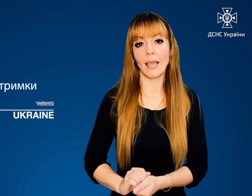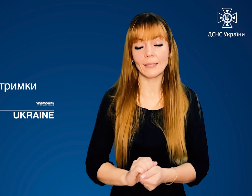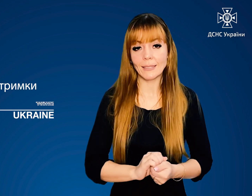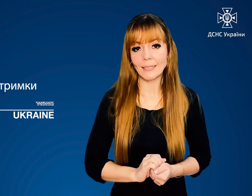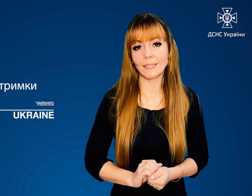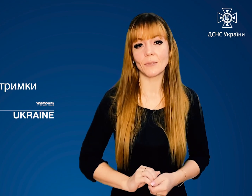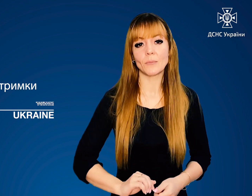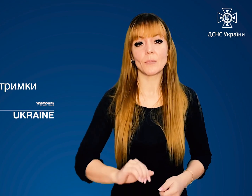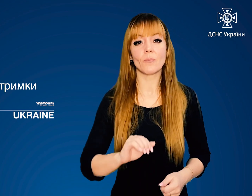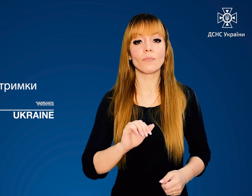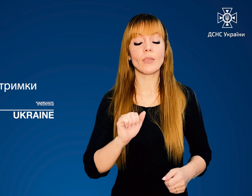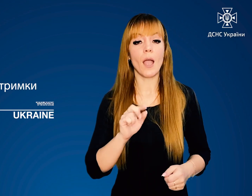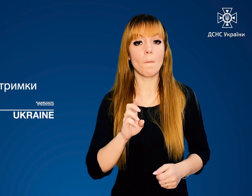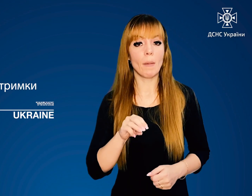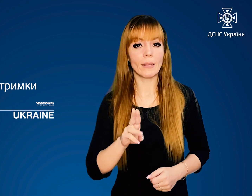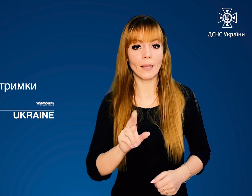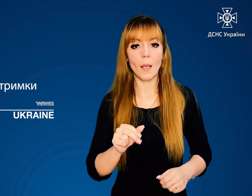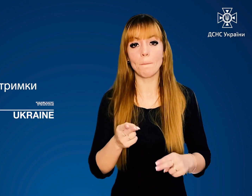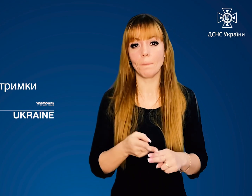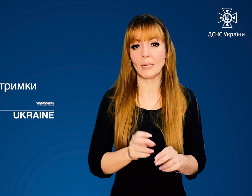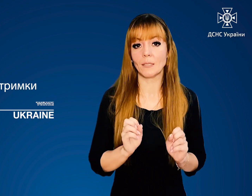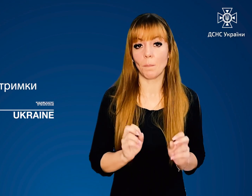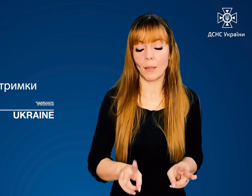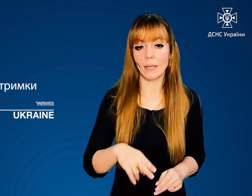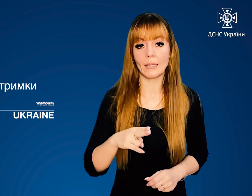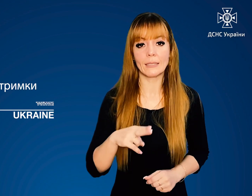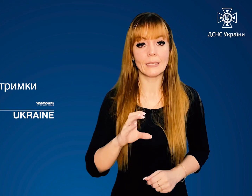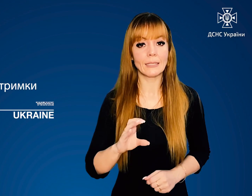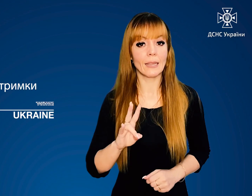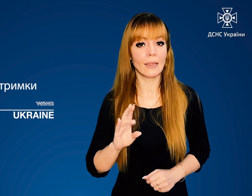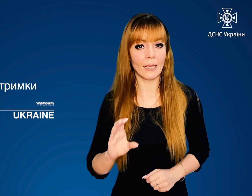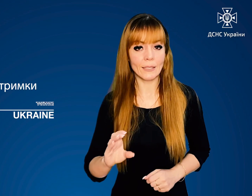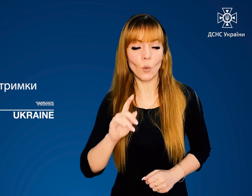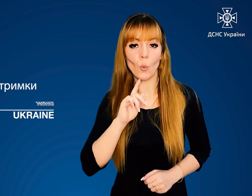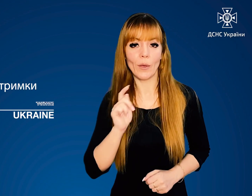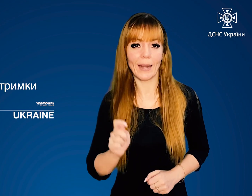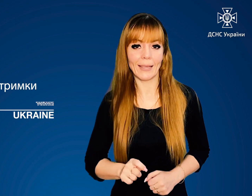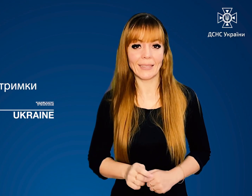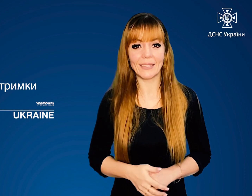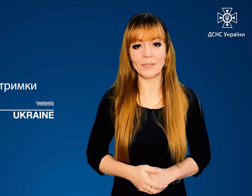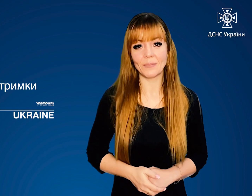рух соціальна єдність», «Абетка безпеки», «ДСНС України». Дякую! Дякую!